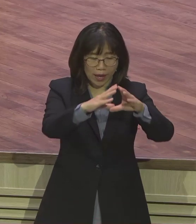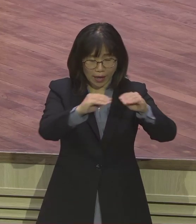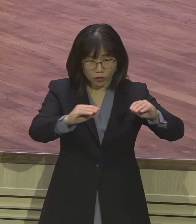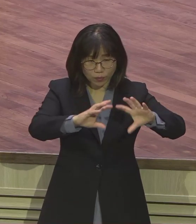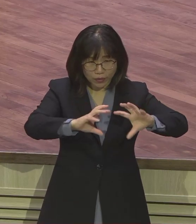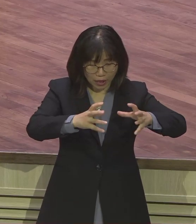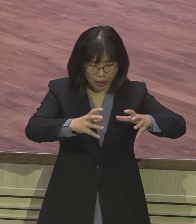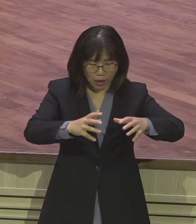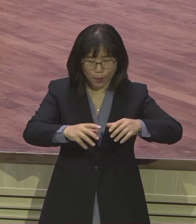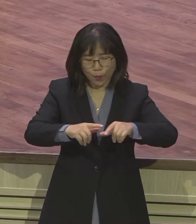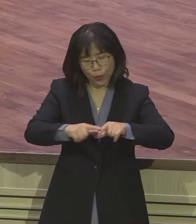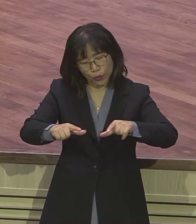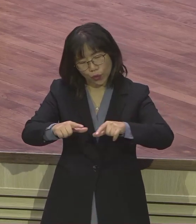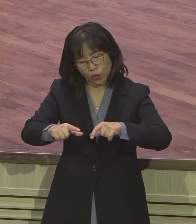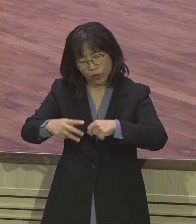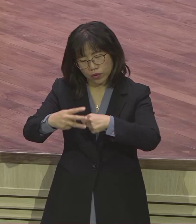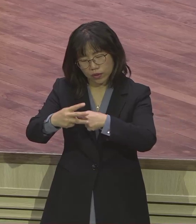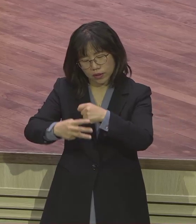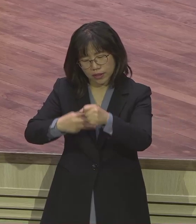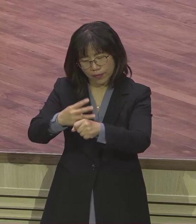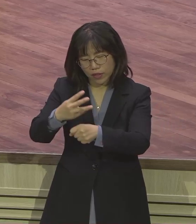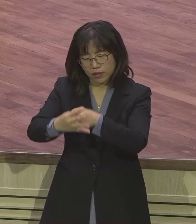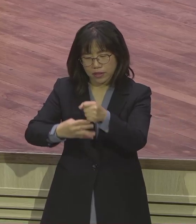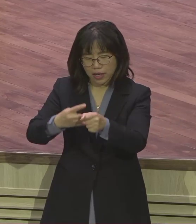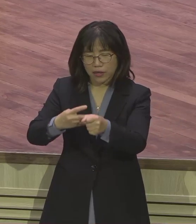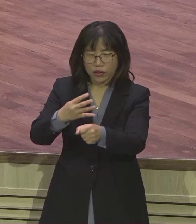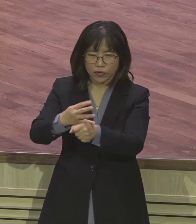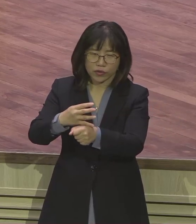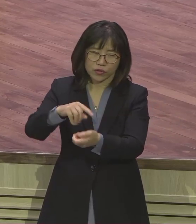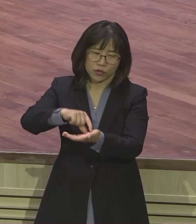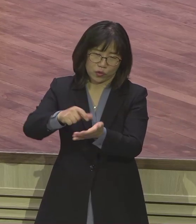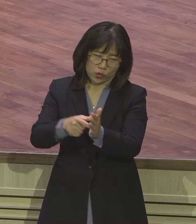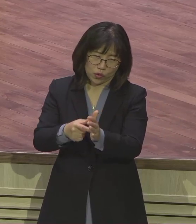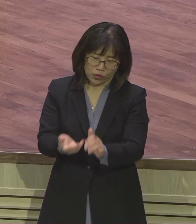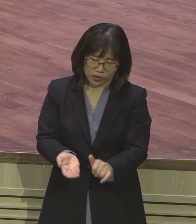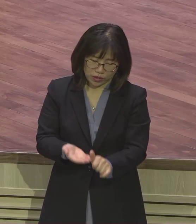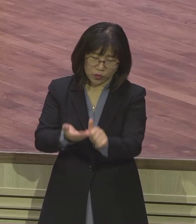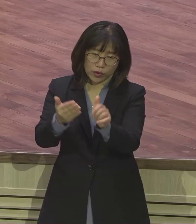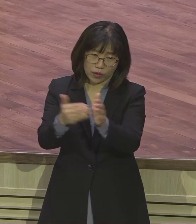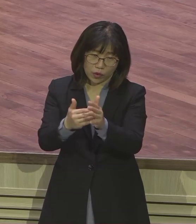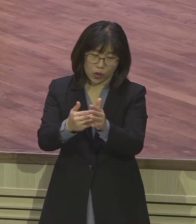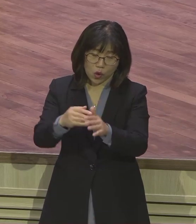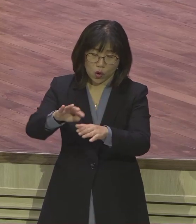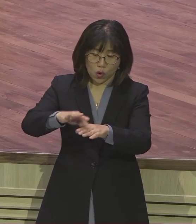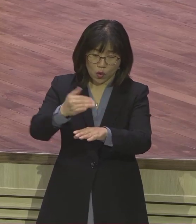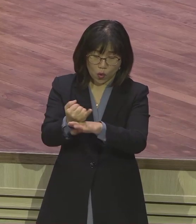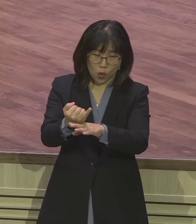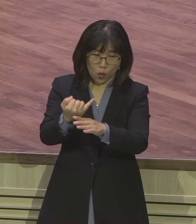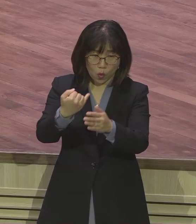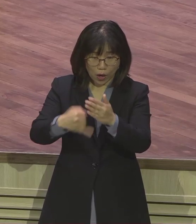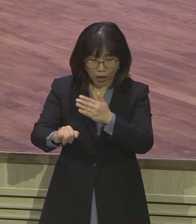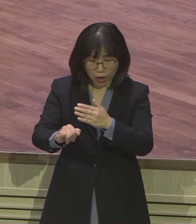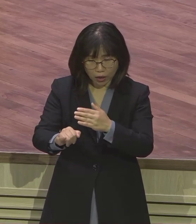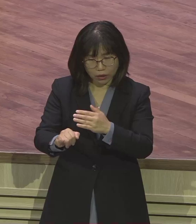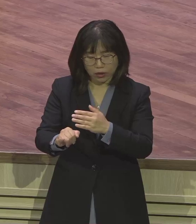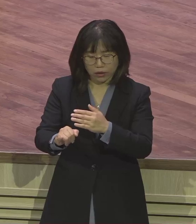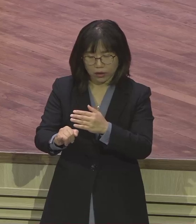학교 가는 시간. 이제는 이 공주가 뭐 아이를 어떻게 젖을 젖도 없지. 뭐 어떻게 기숙이 갈겠어요. 그런 거 할